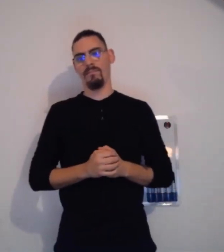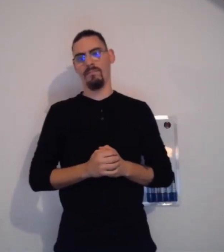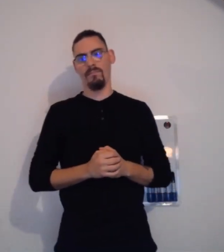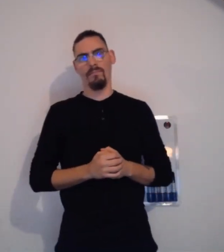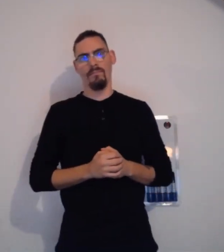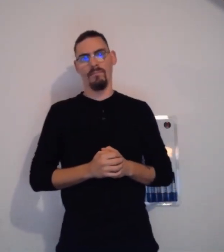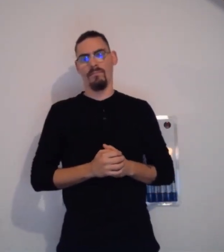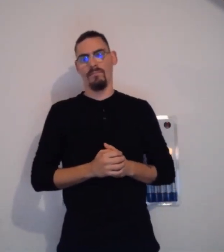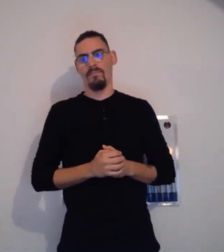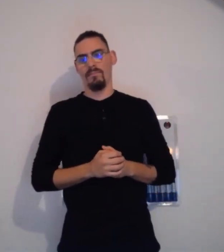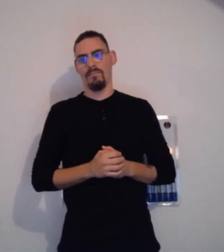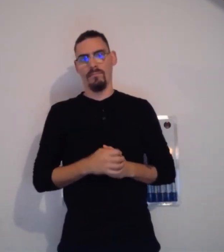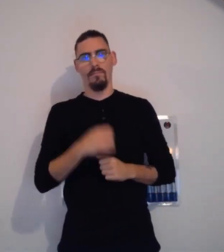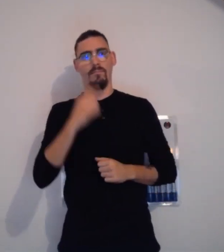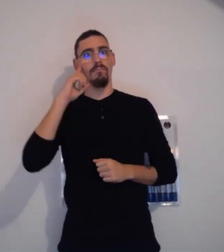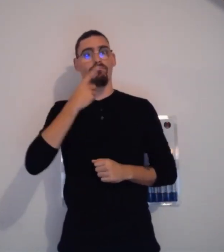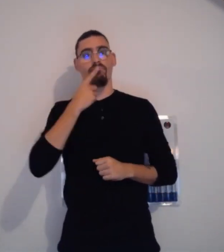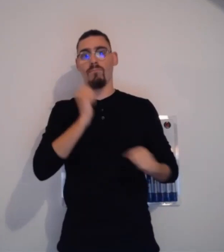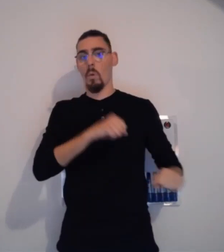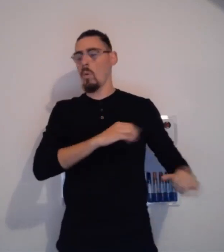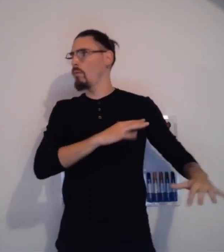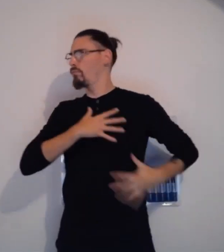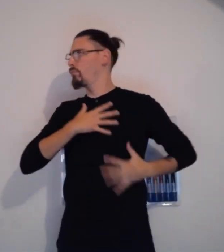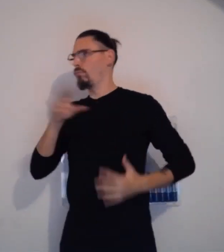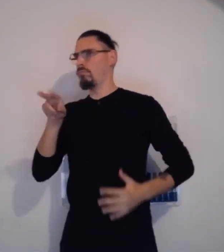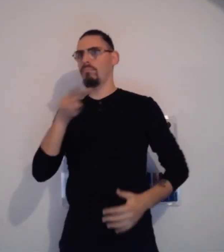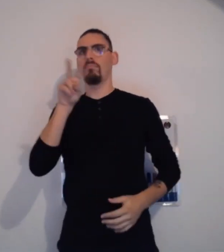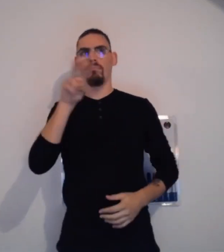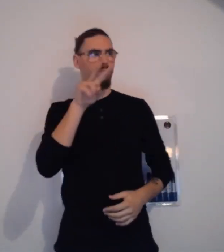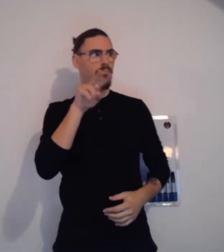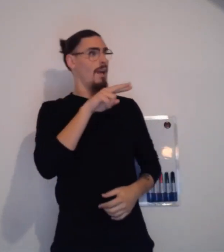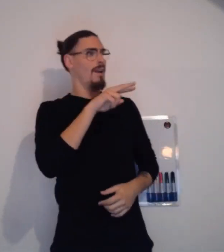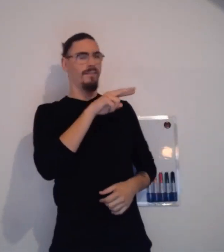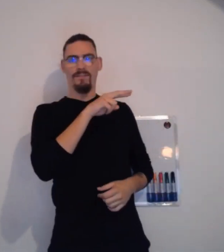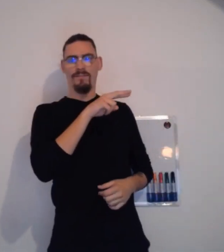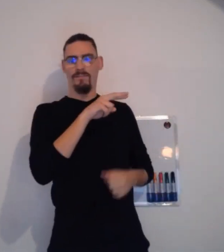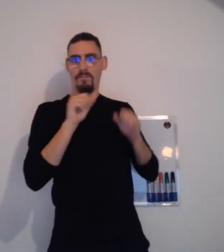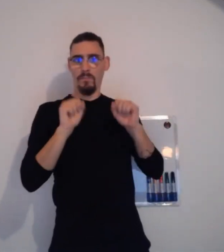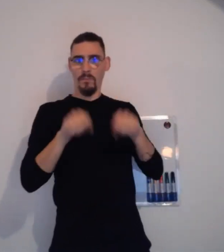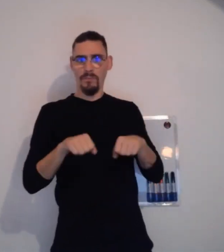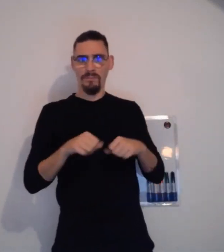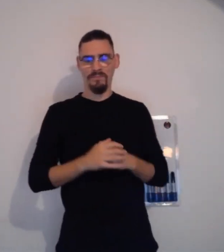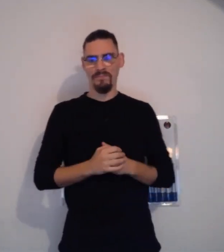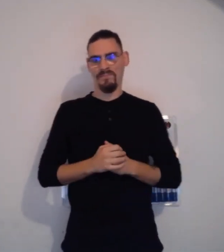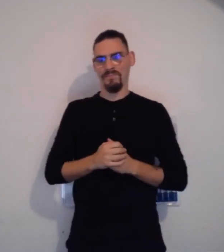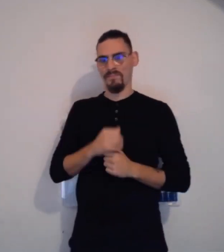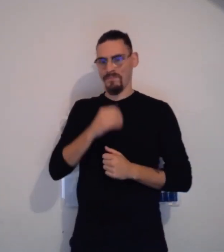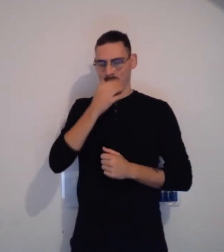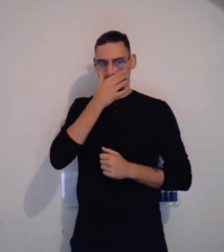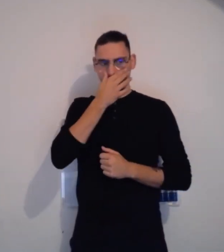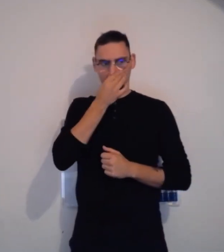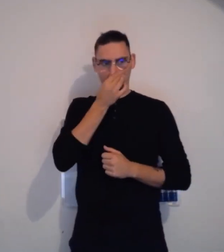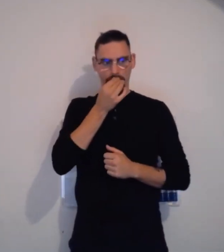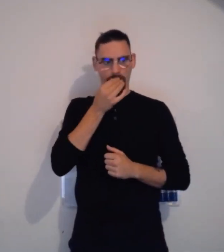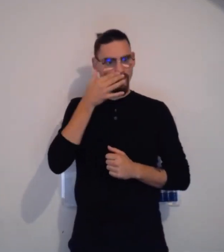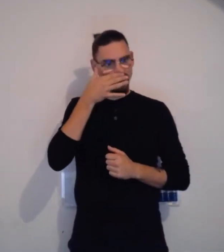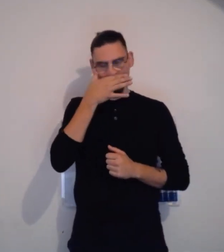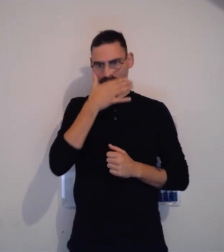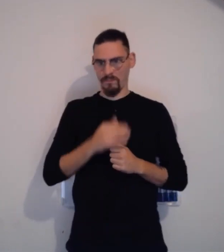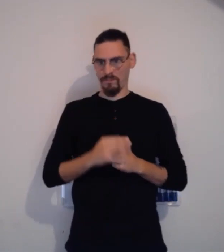sur le sol, et cela va provoquer des vibrations. Les personnes sourdes vont sentir ces vibrations et vont se retourner, puisqu'elles vont sentir